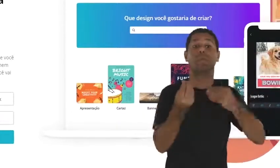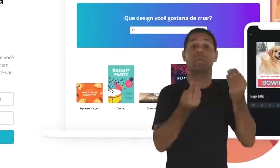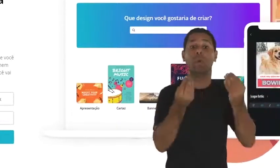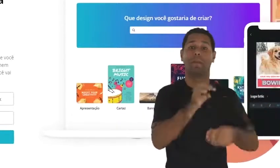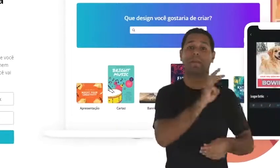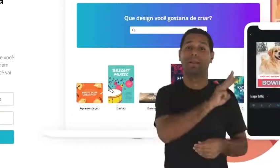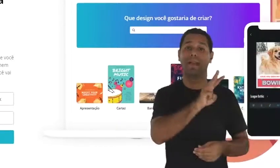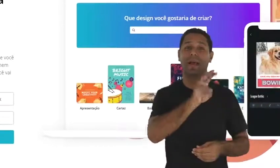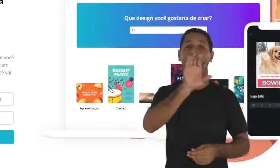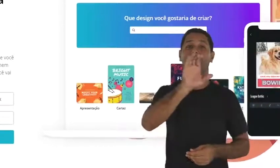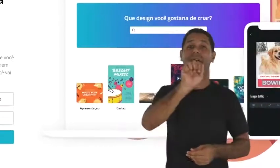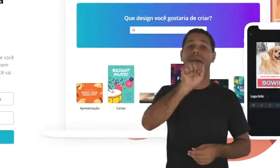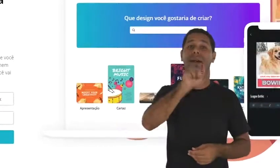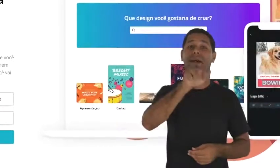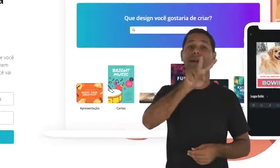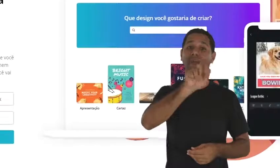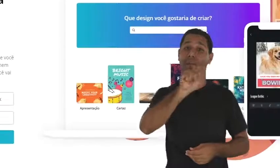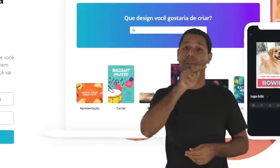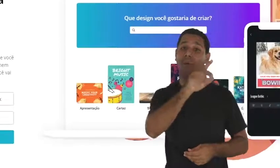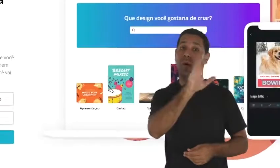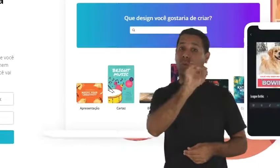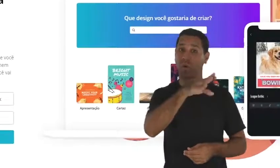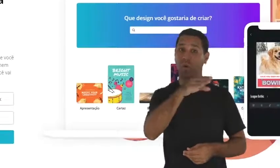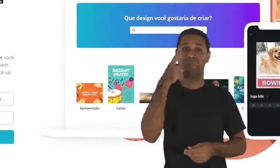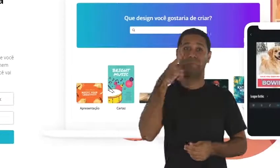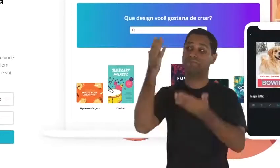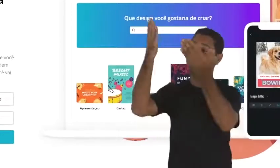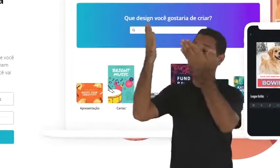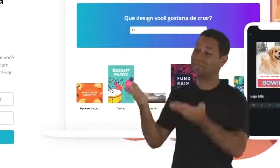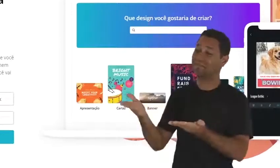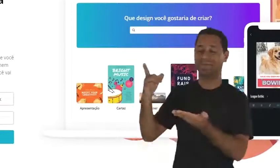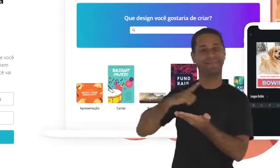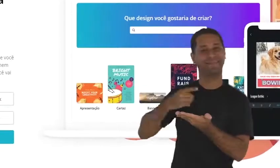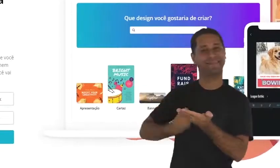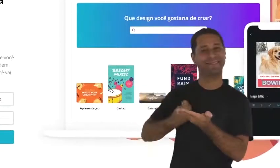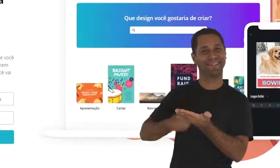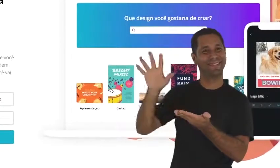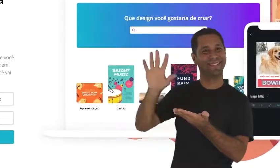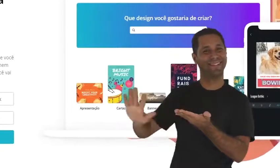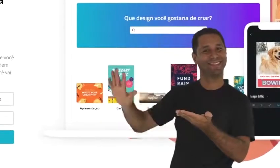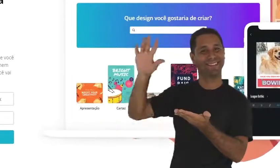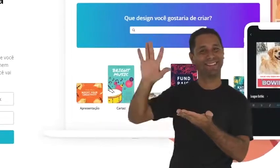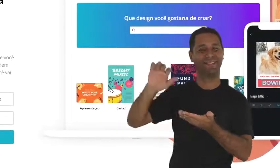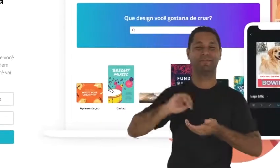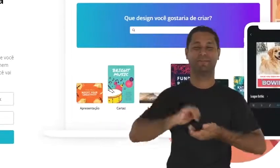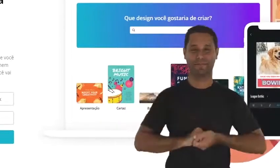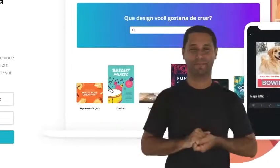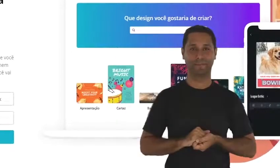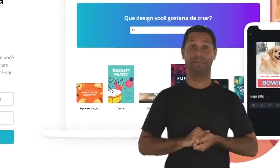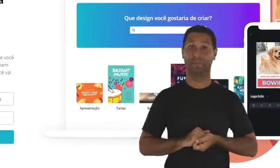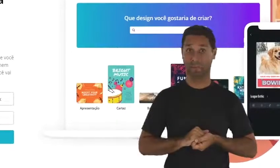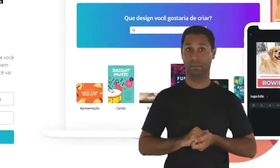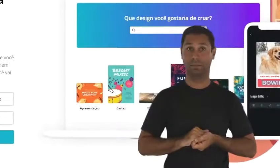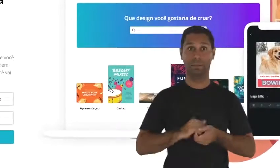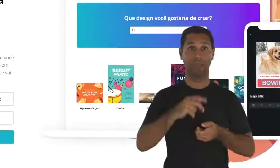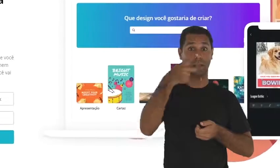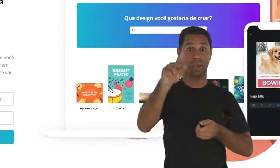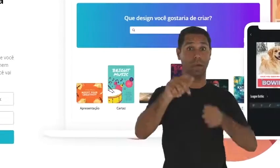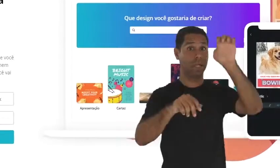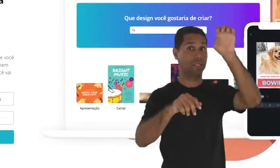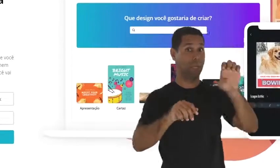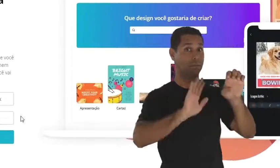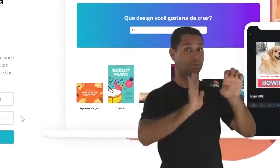canva.com e você vai chegar nesse site que você está vendo aqui agora. Do lado esquerdo,